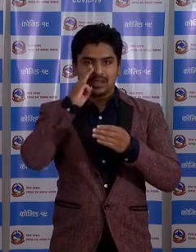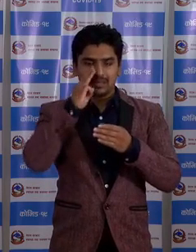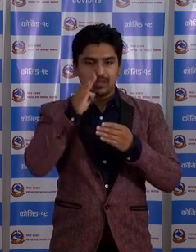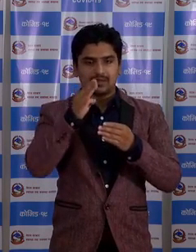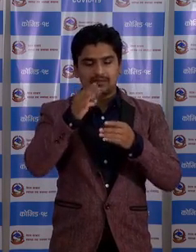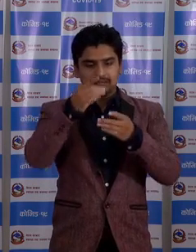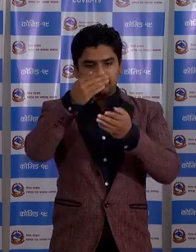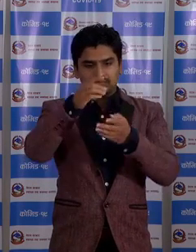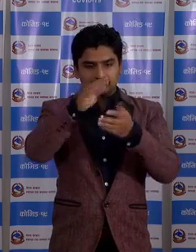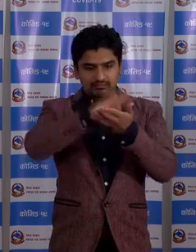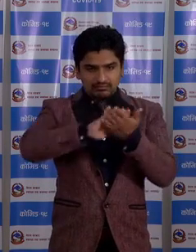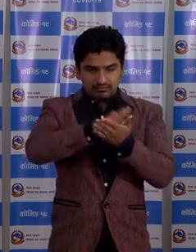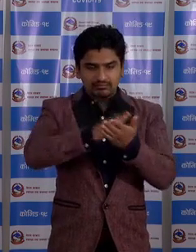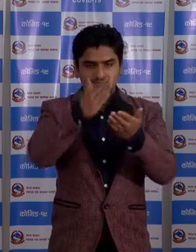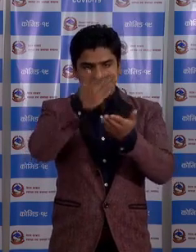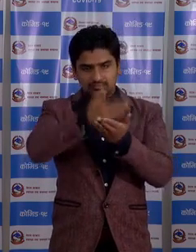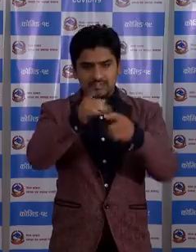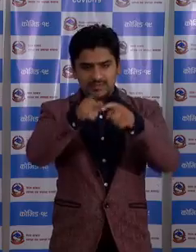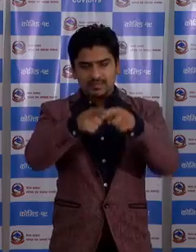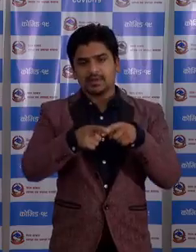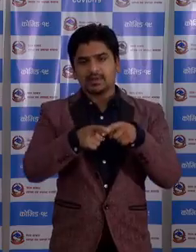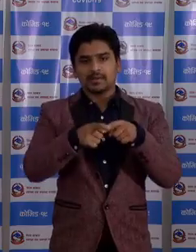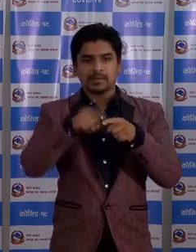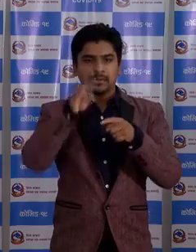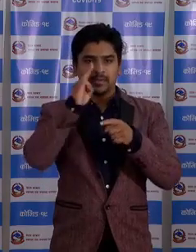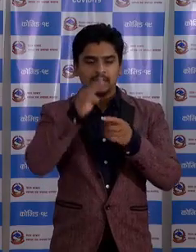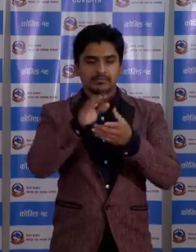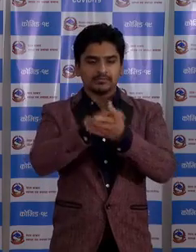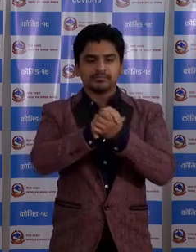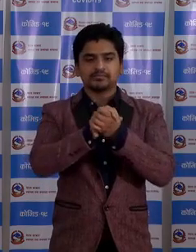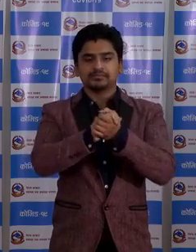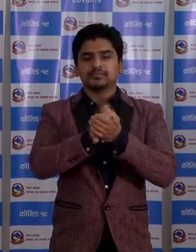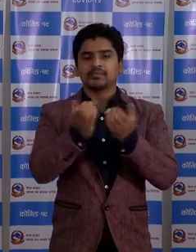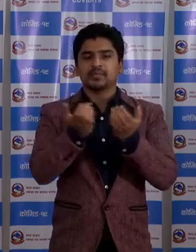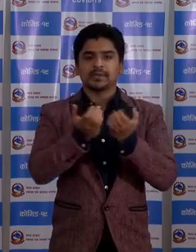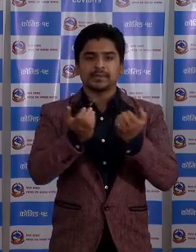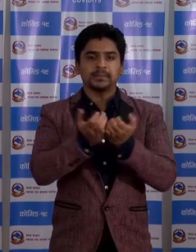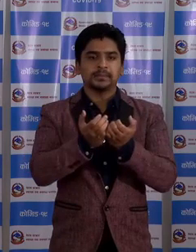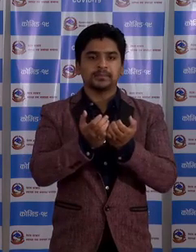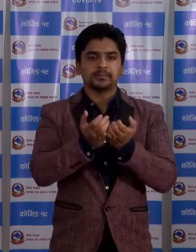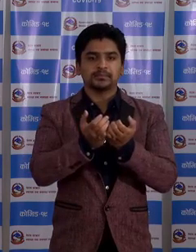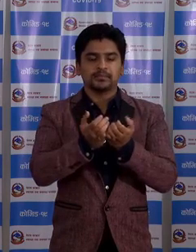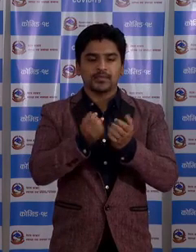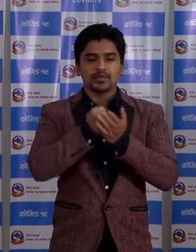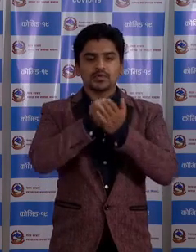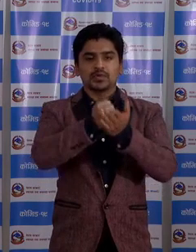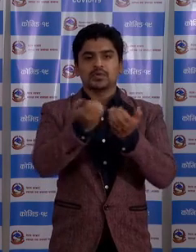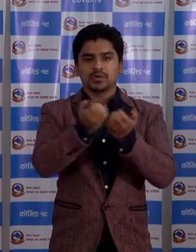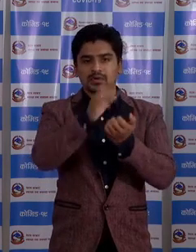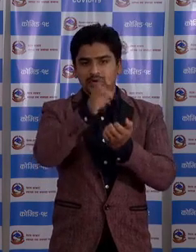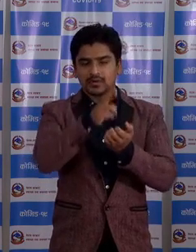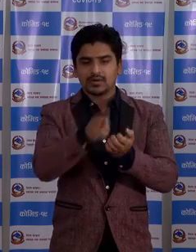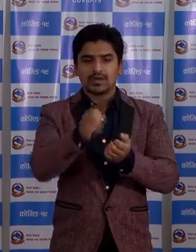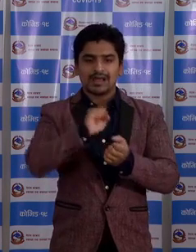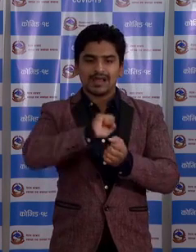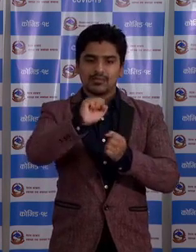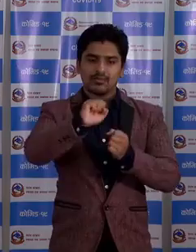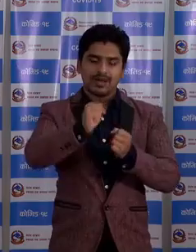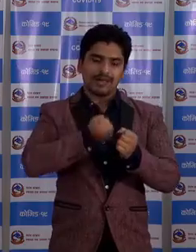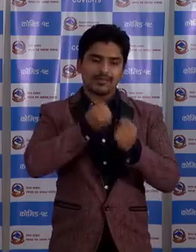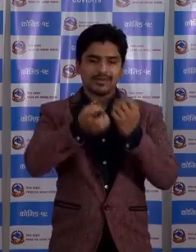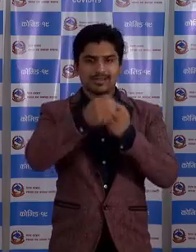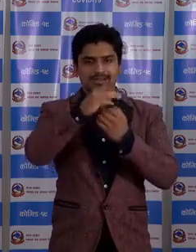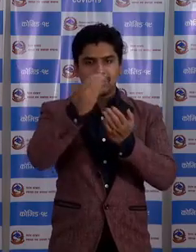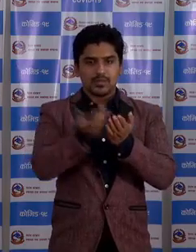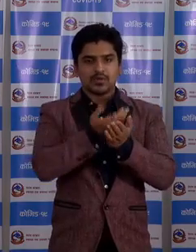निदान मा रोग थाम मा नियंतन मा आते मालो गरेरा सगाव गर्दी न राफनों आफूर आफनों